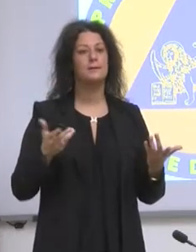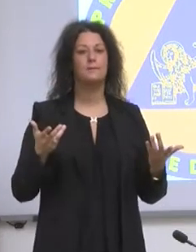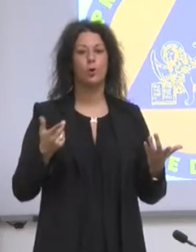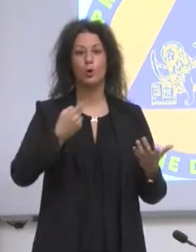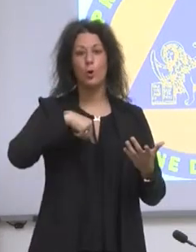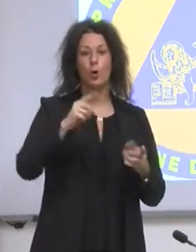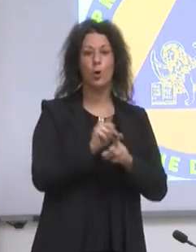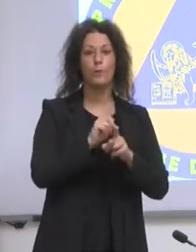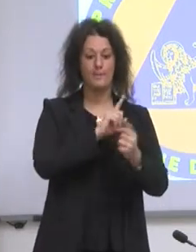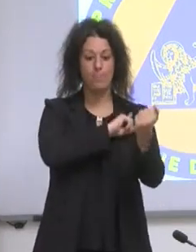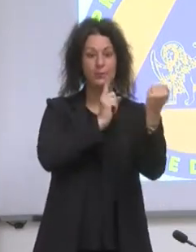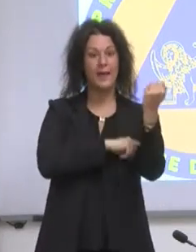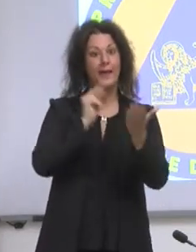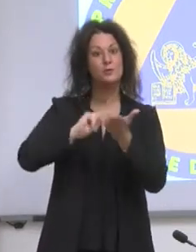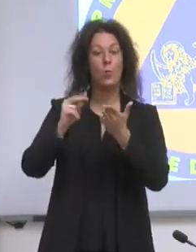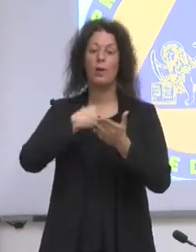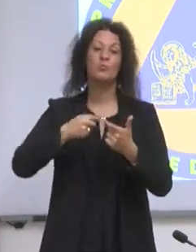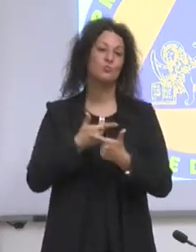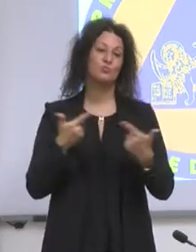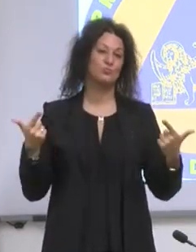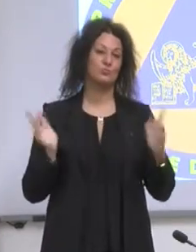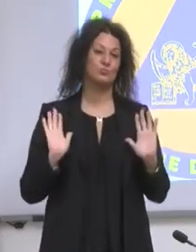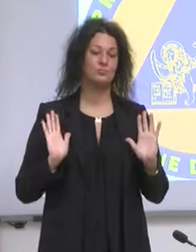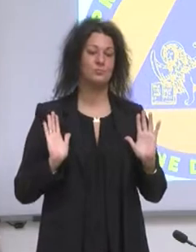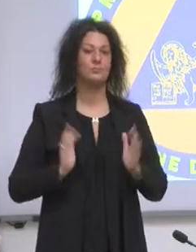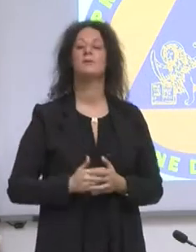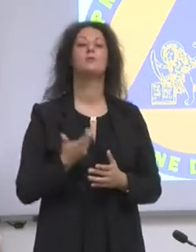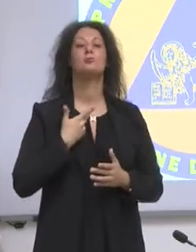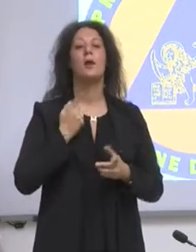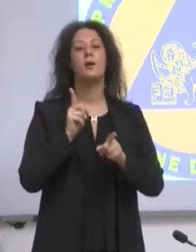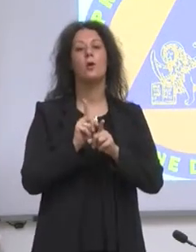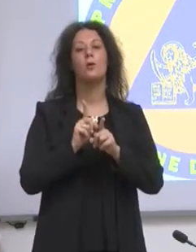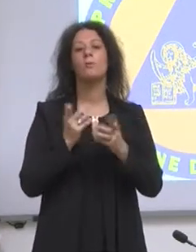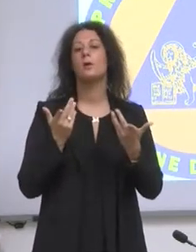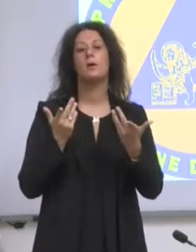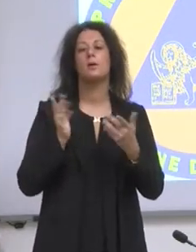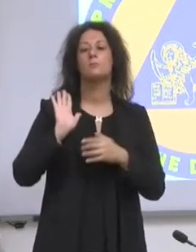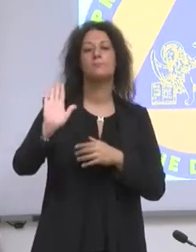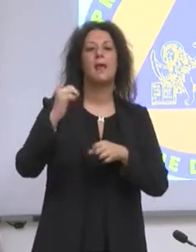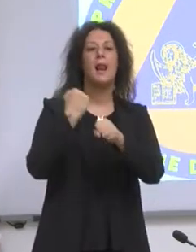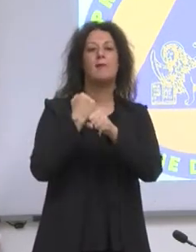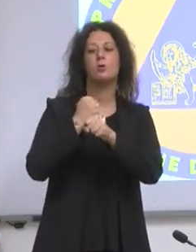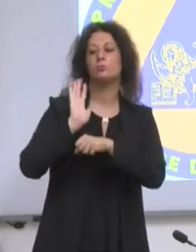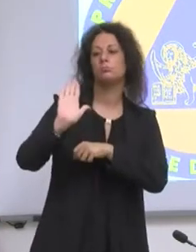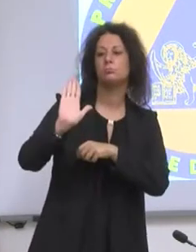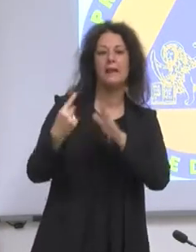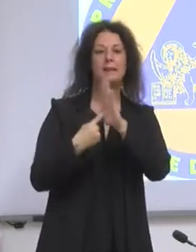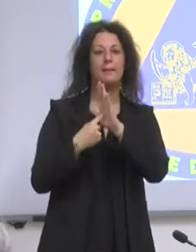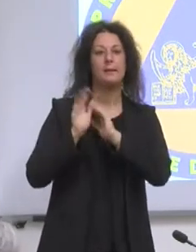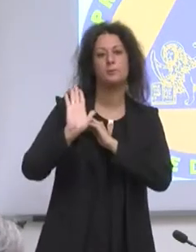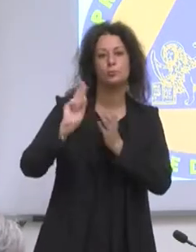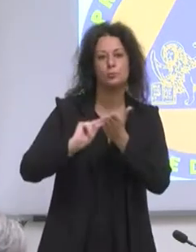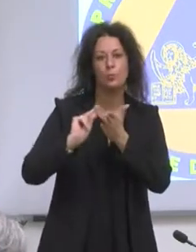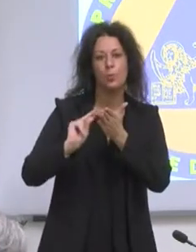leve di comando quando entriamo in una scuola, no? Il rapporto gerarchico con i lavoratori non ce l'abbiamo, col corpo docente non ce l